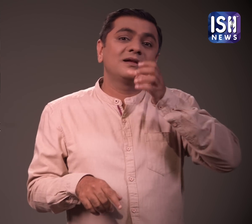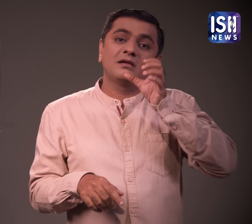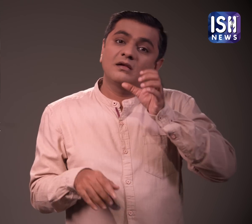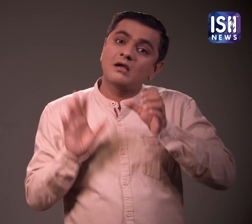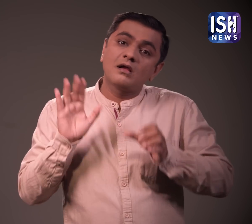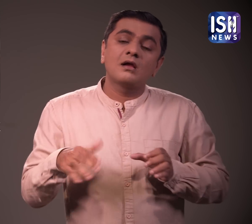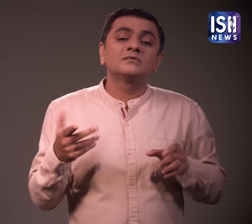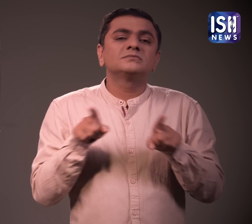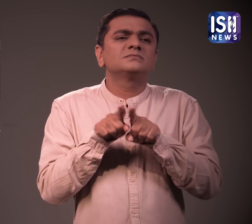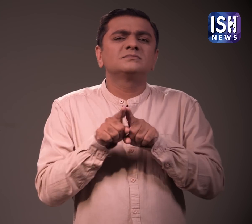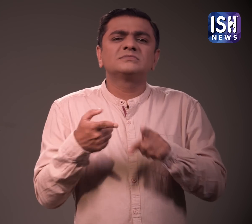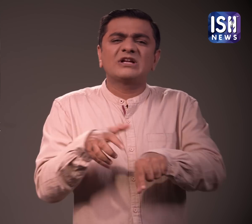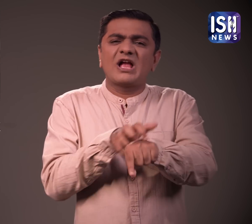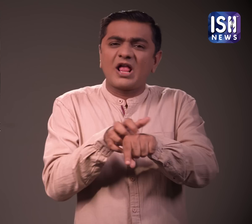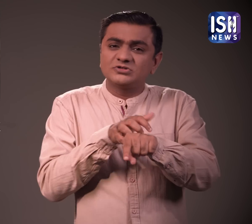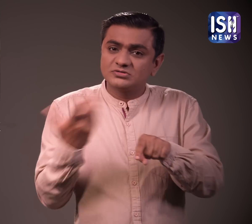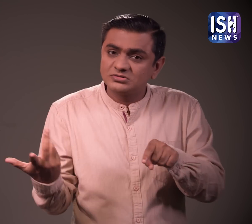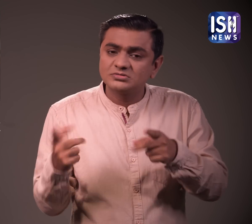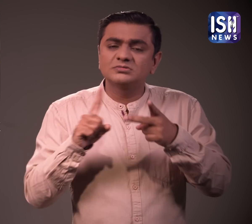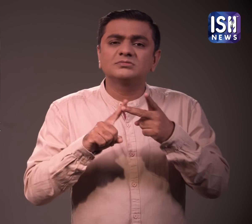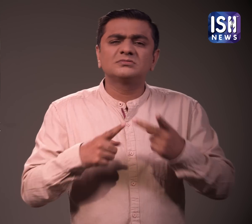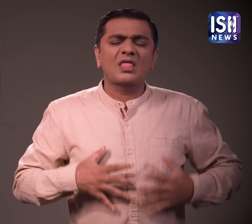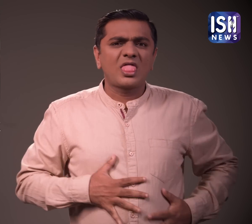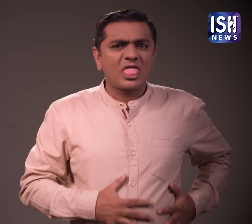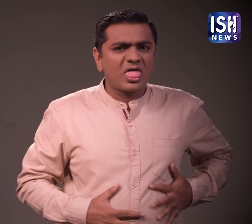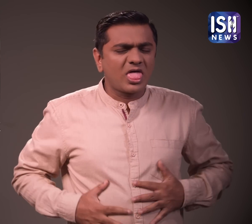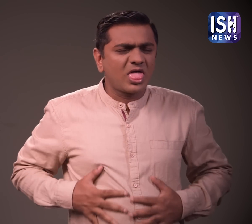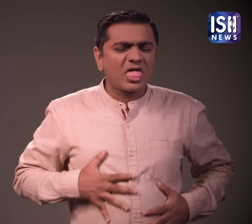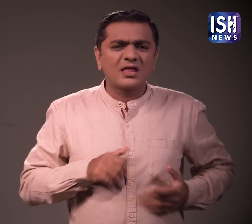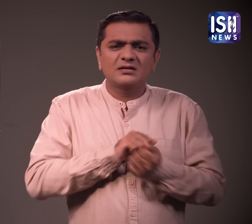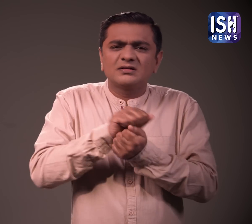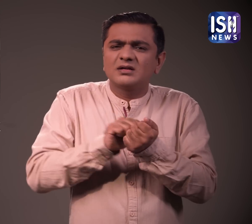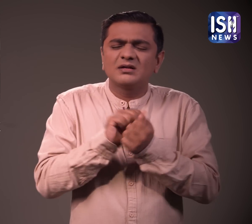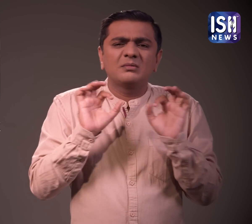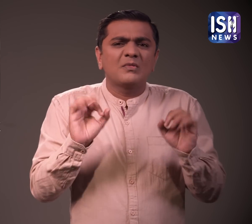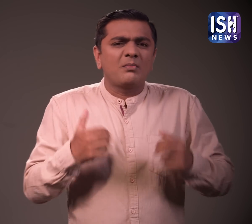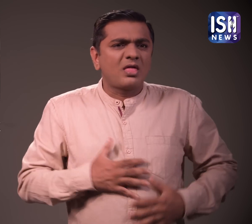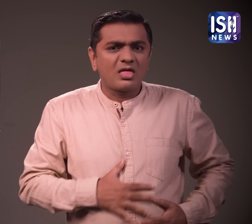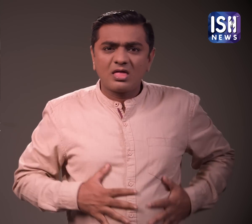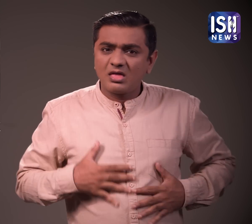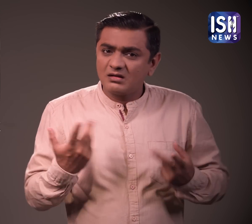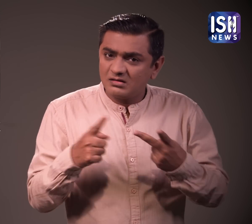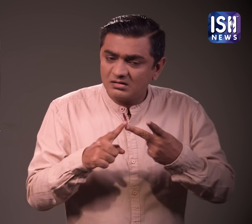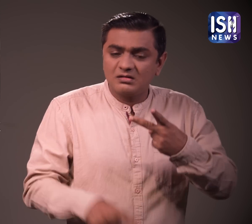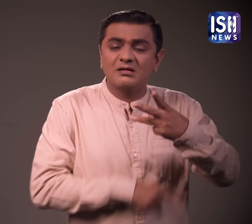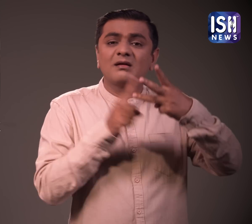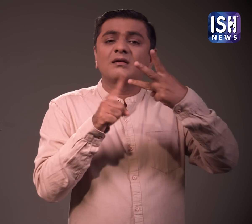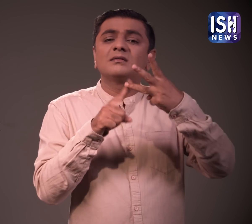ऐलर्जी, पाचन दंत्रमेक परेशानी, अंग्शती,